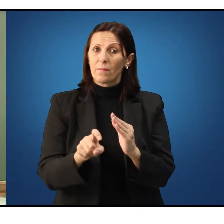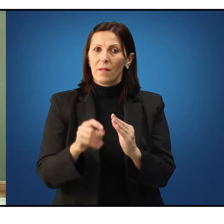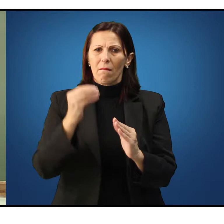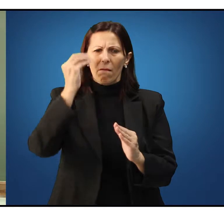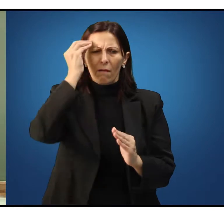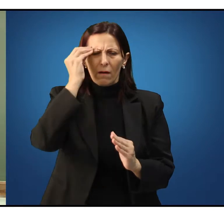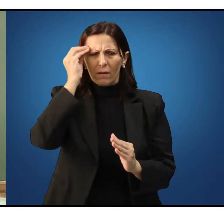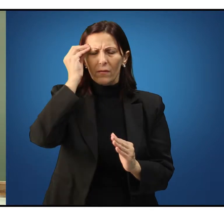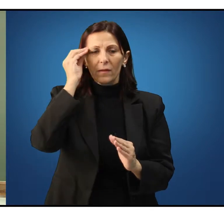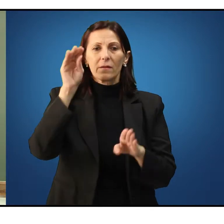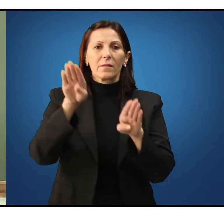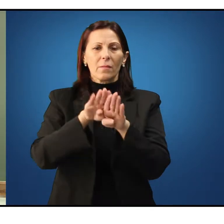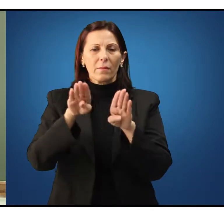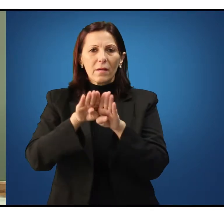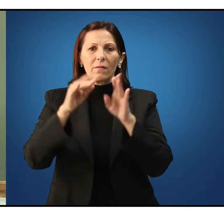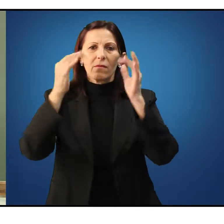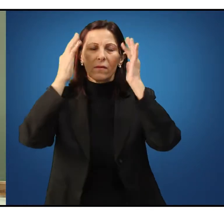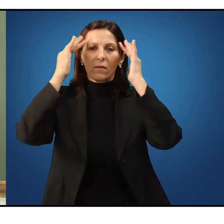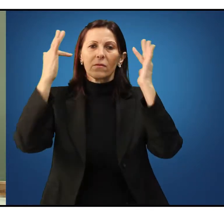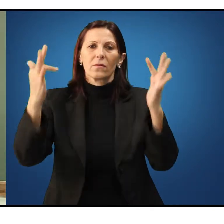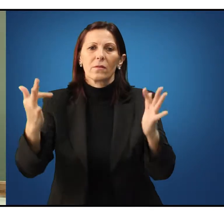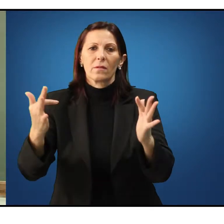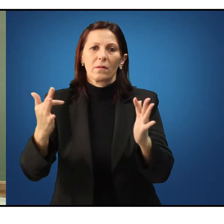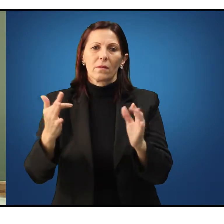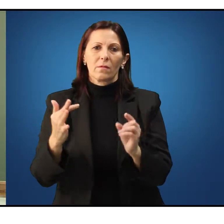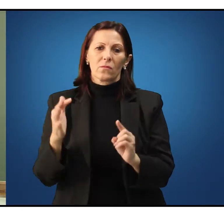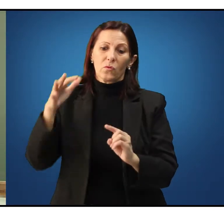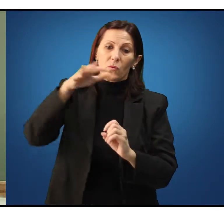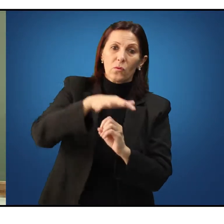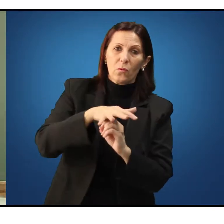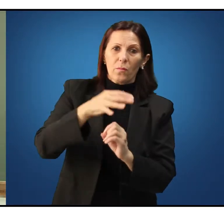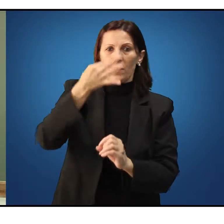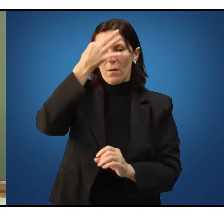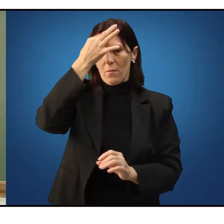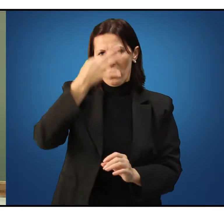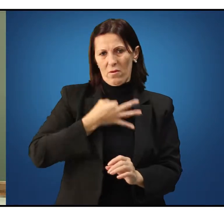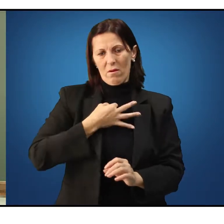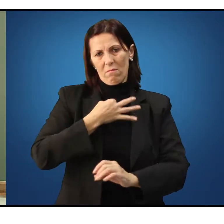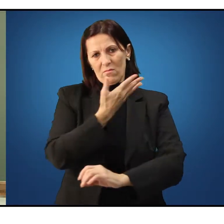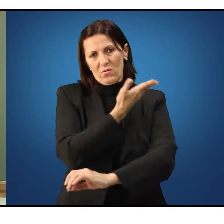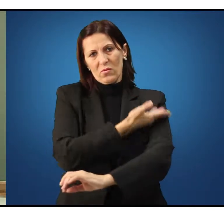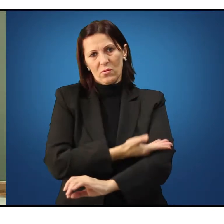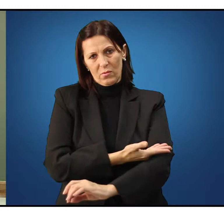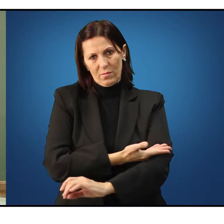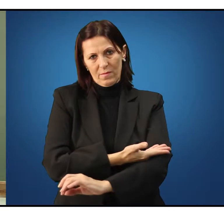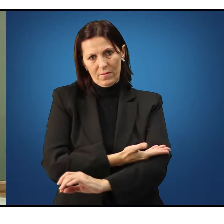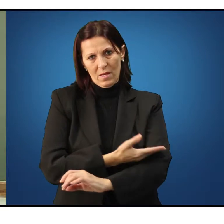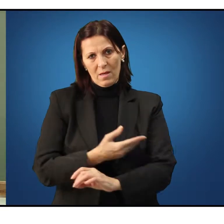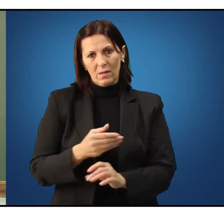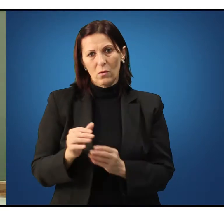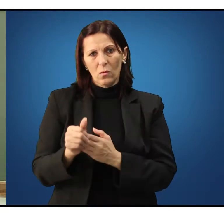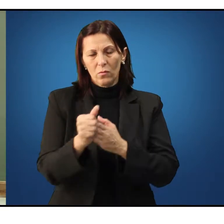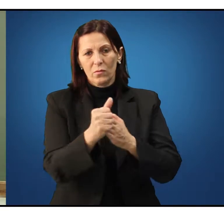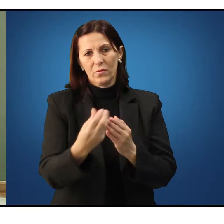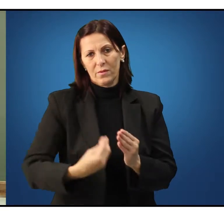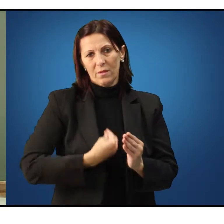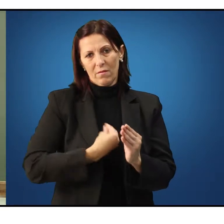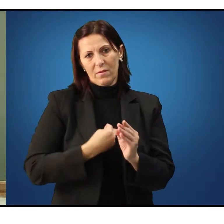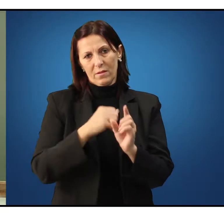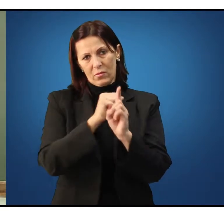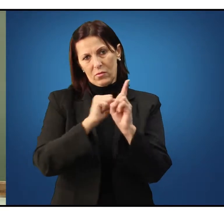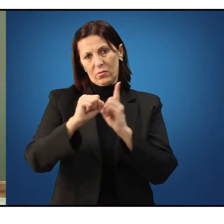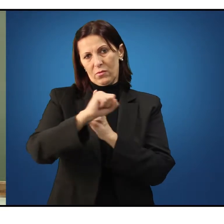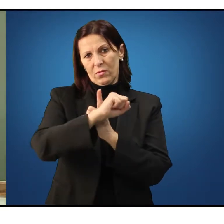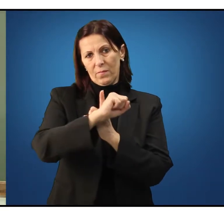reflexão filosófica sobre a moral, sobre os costumes que regem a vida social. Espero